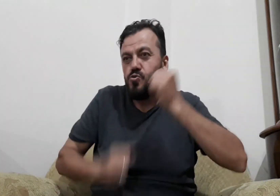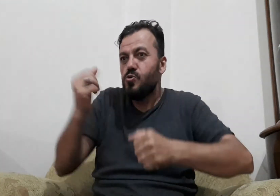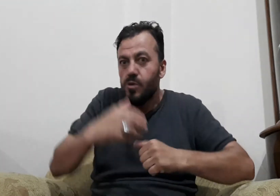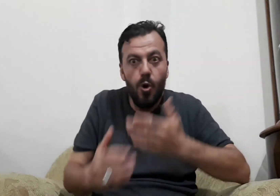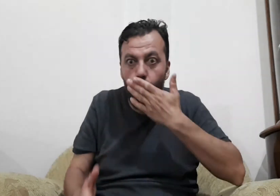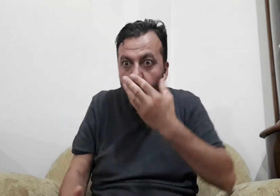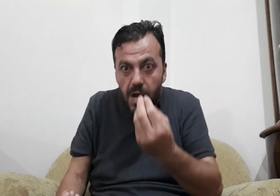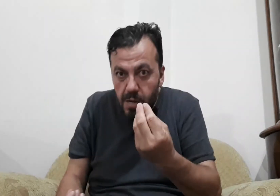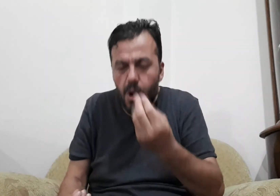getir